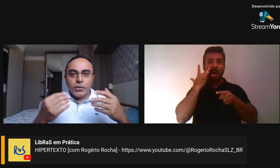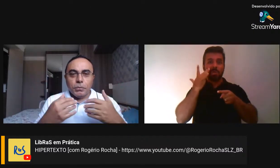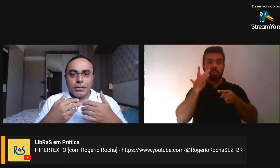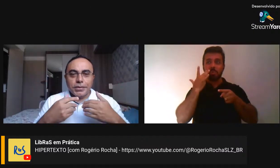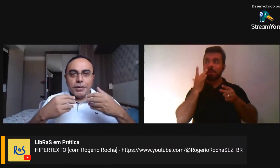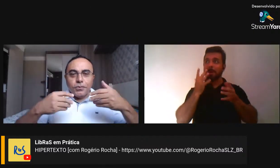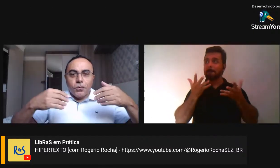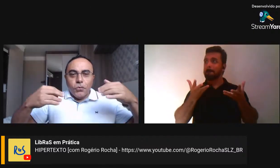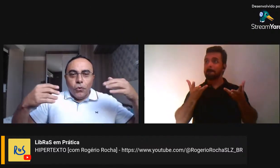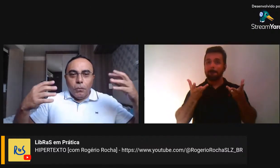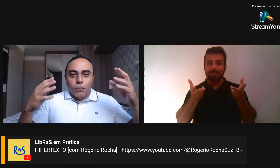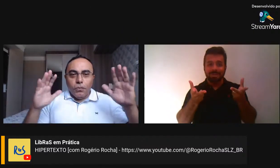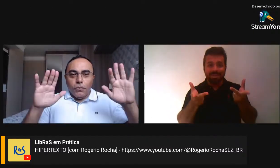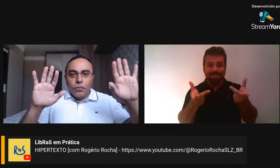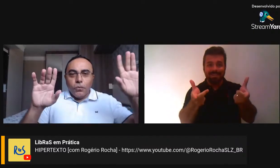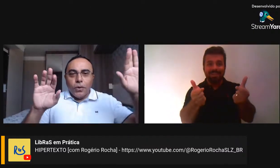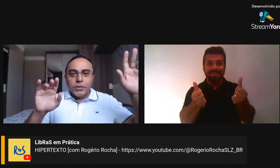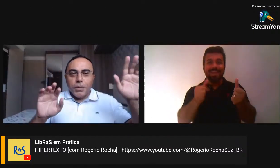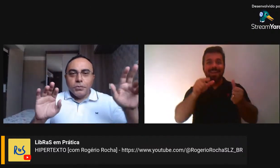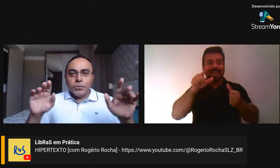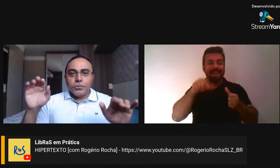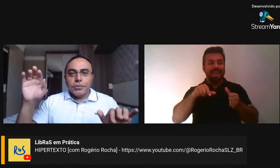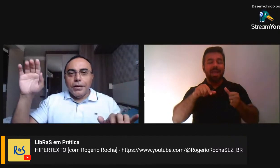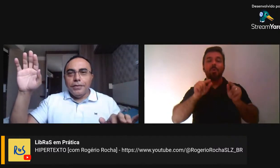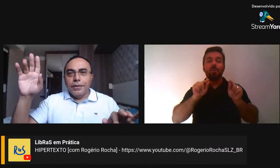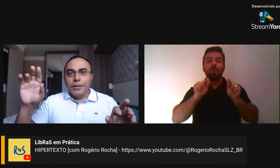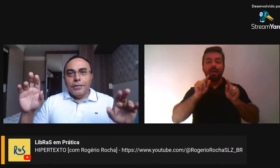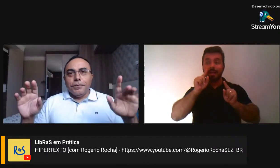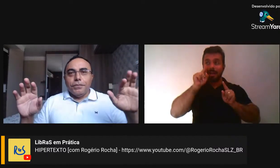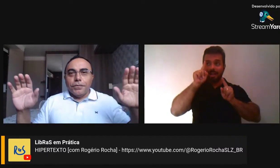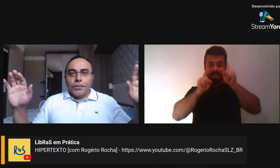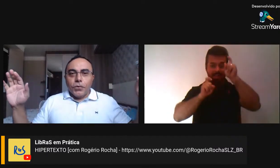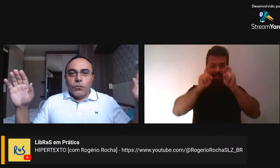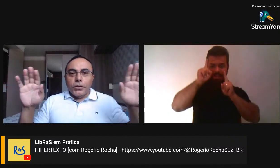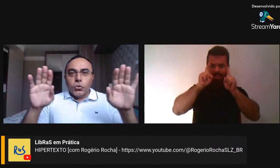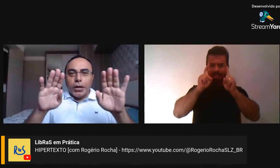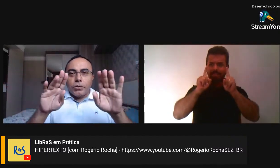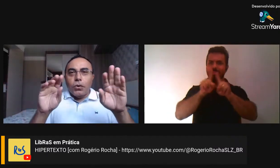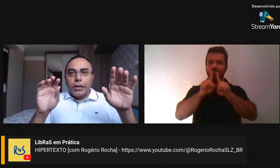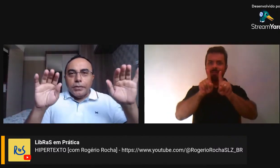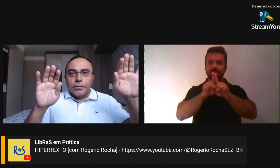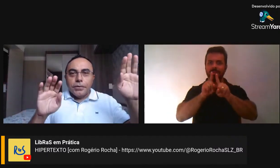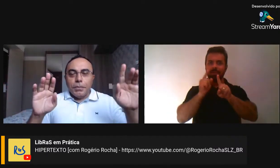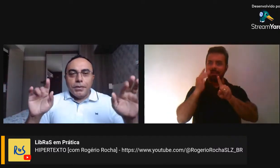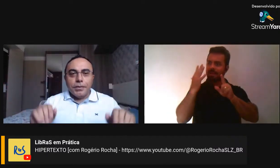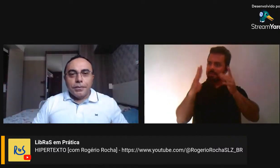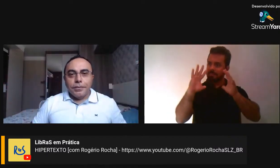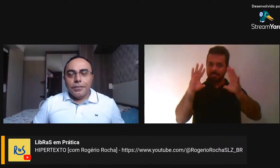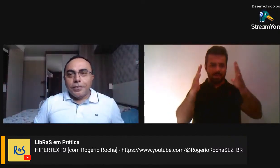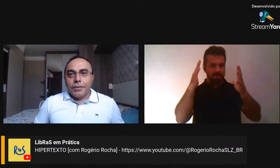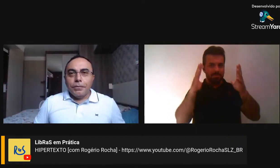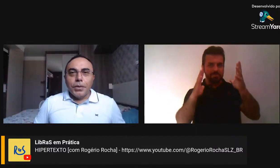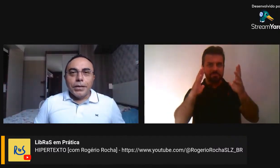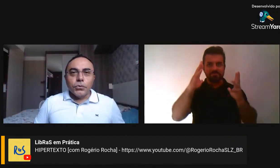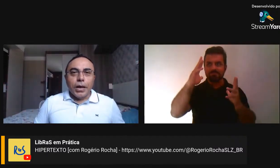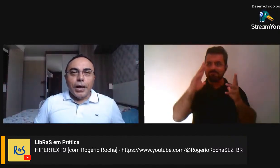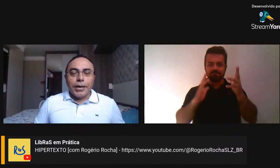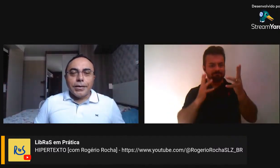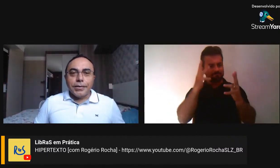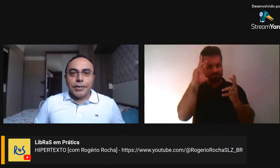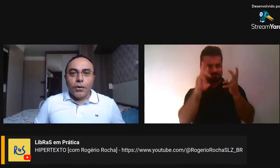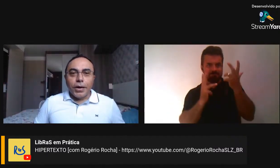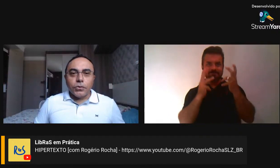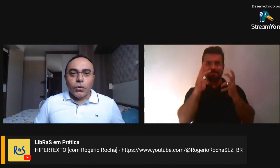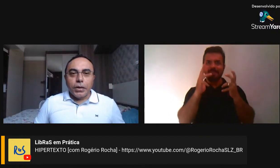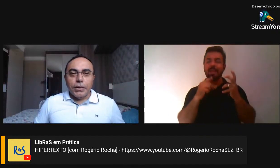mexer com a expressão, com o corpo, com as mãos, né, eu faço oratória, também milito na